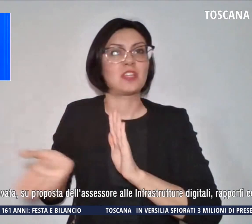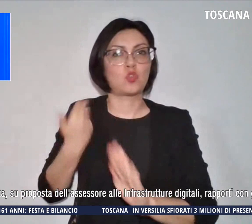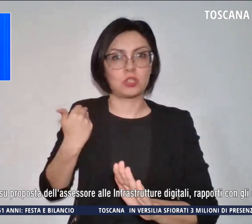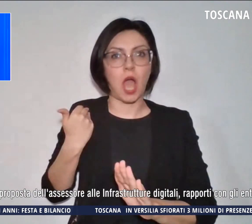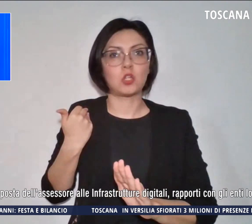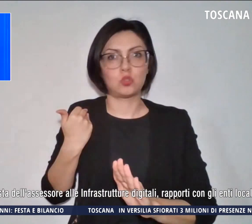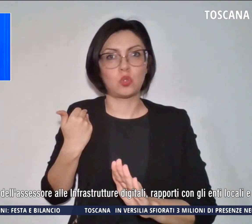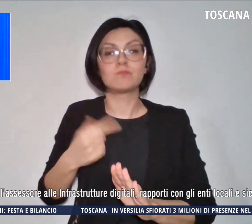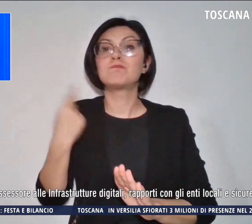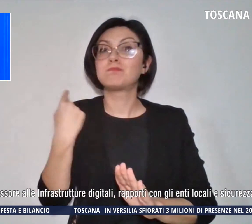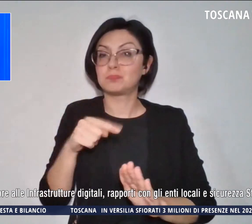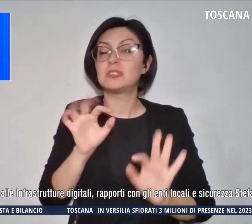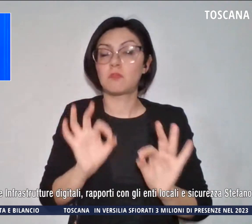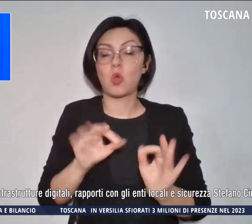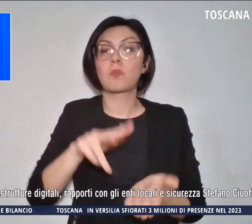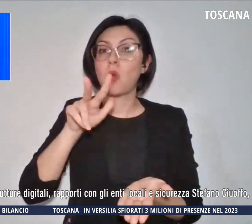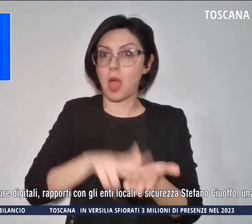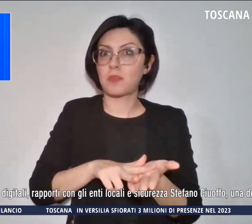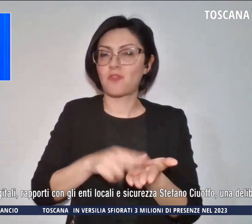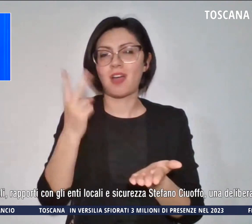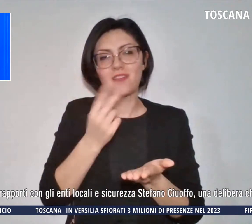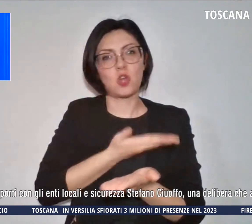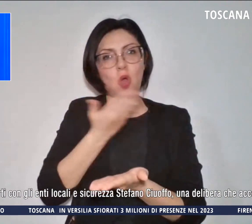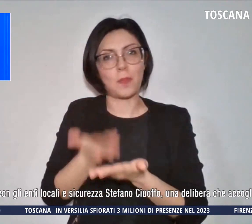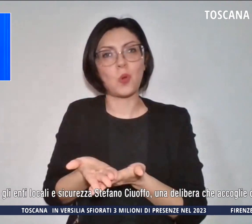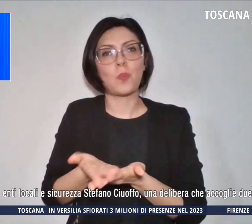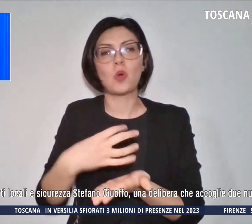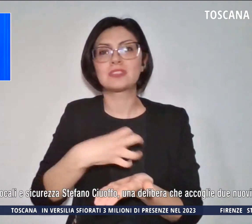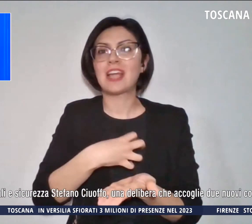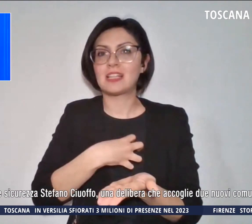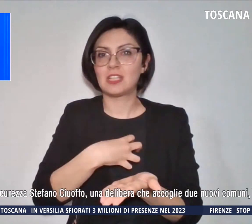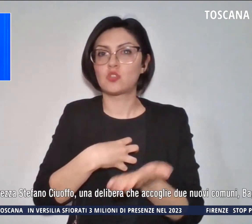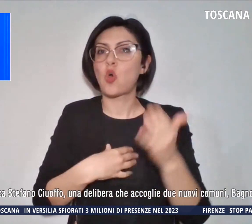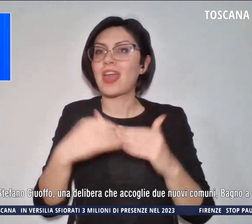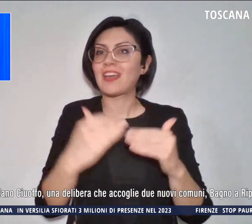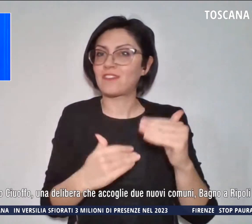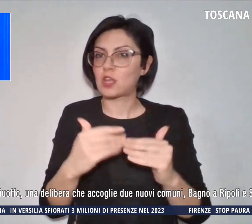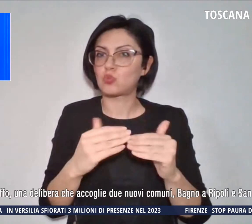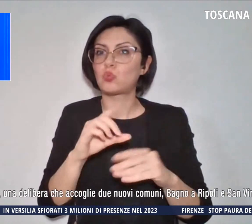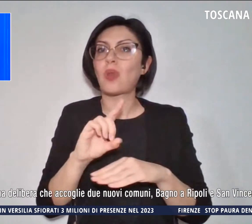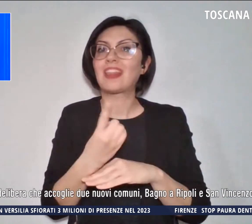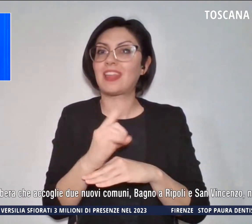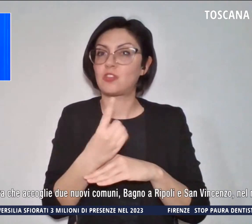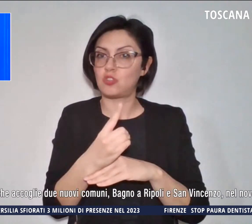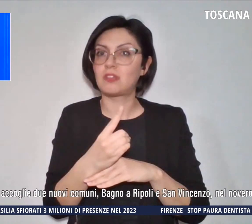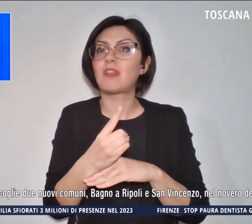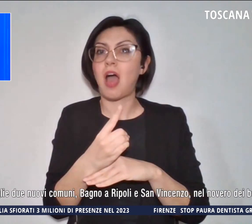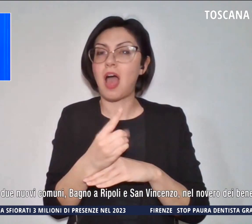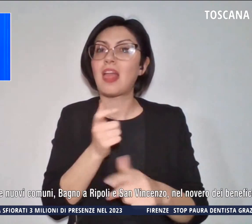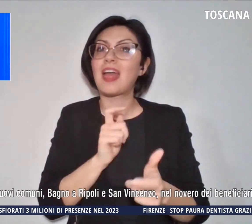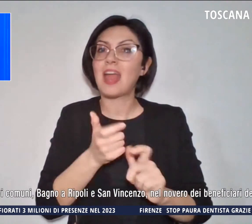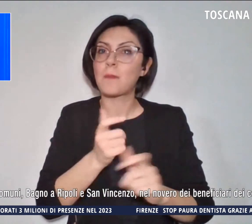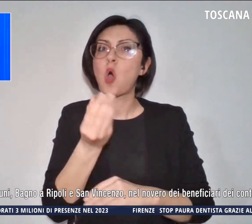infatti approvata, su proposta dell'assessore alle infrastrutture digitali, rapporti con enti